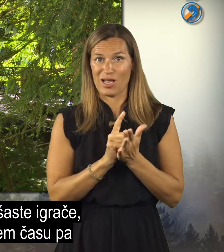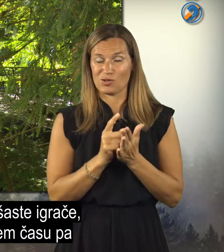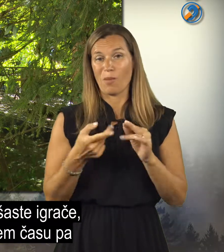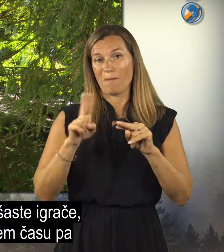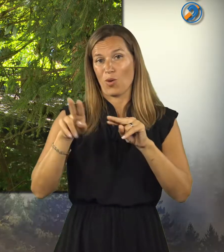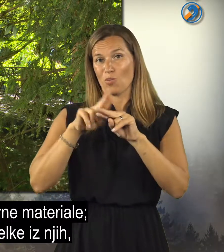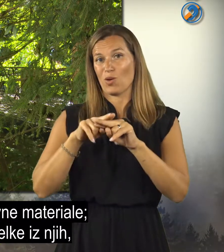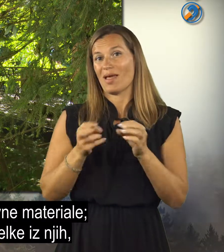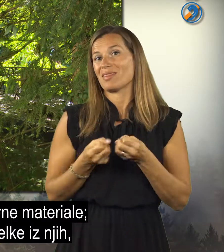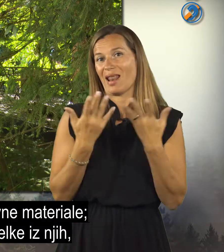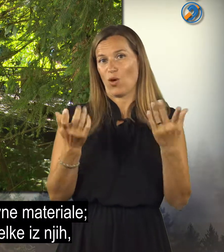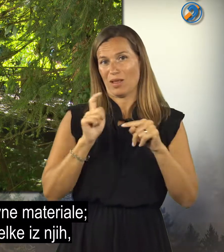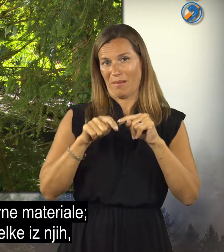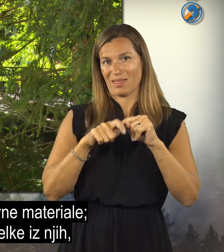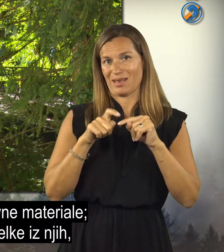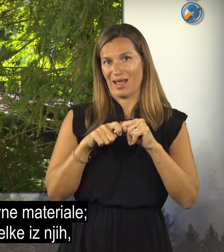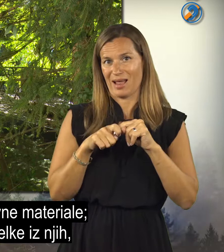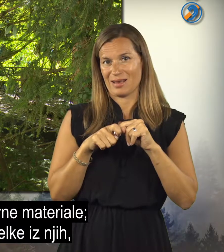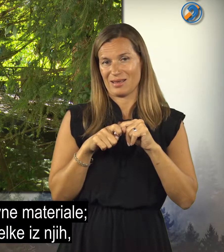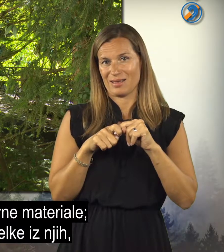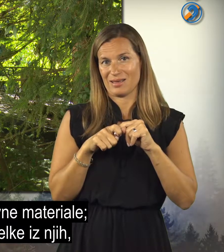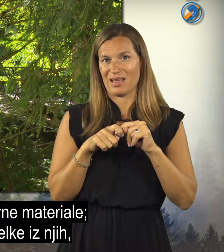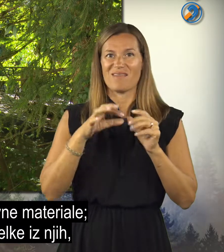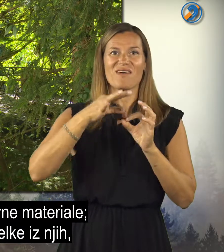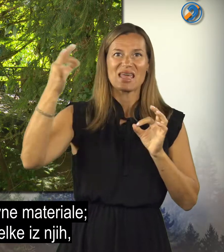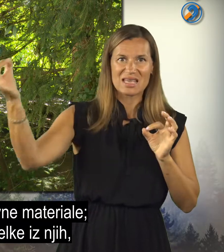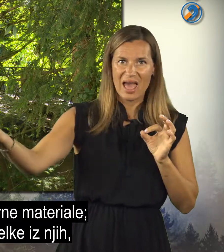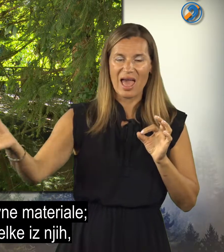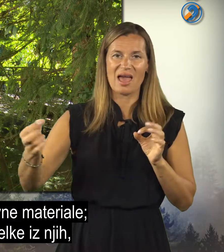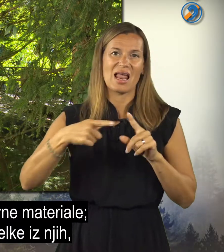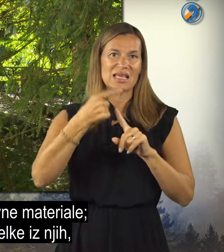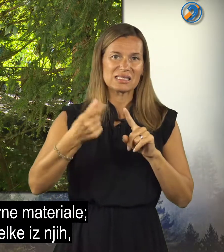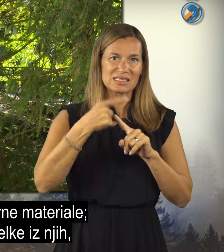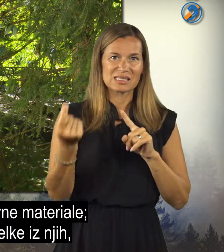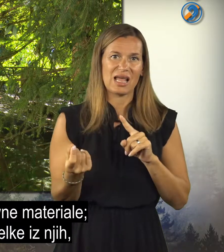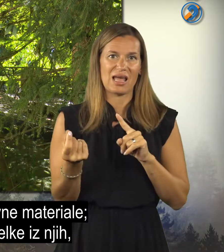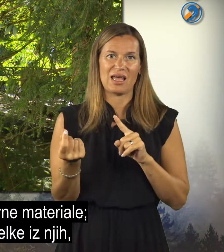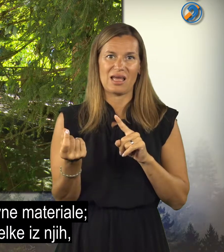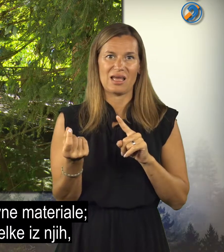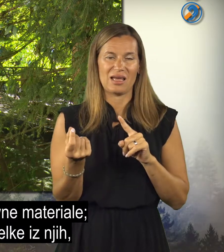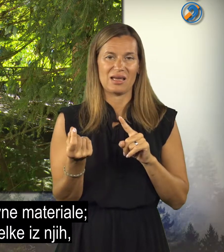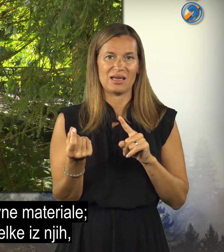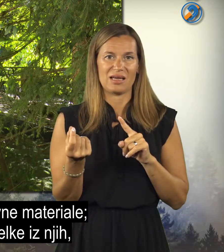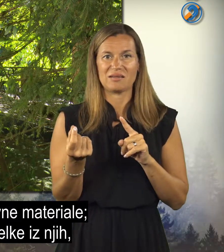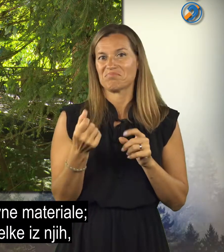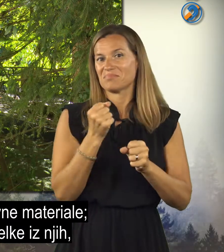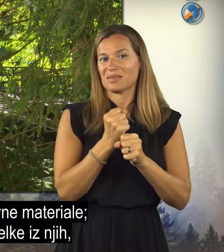V zadnjem času pa vedno bolj naravne materijale. Se pravi veje, liste,